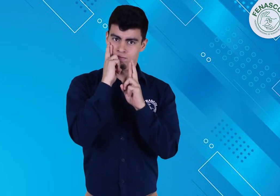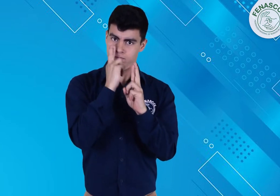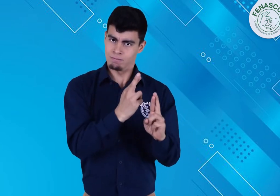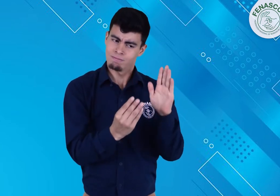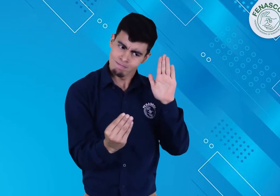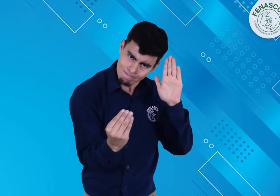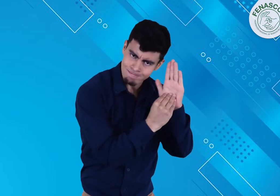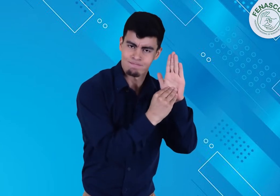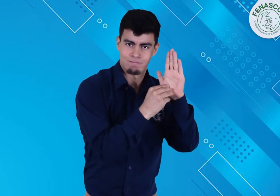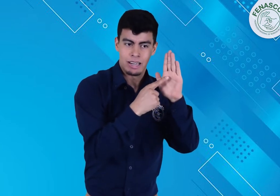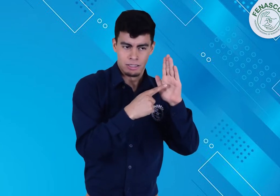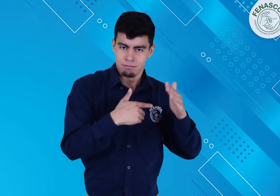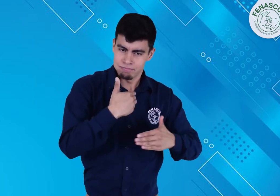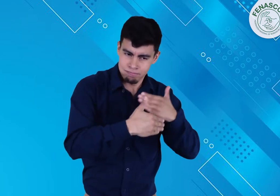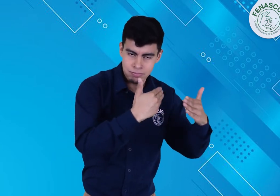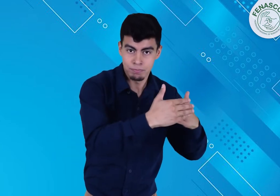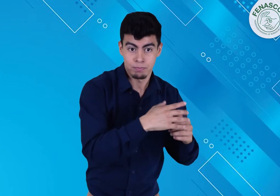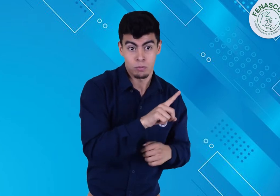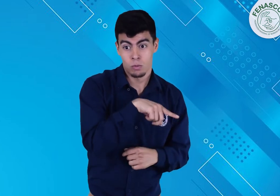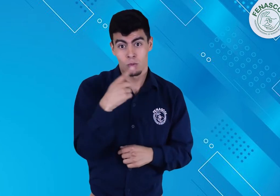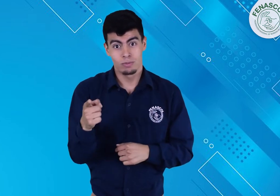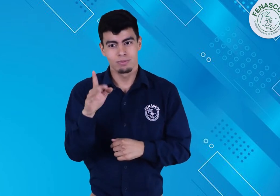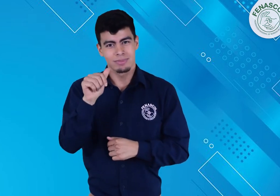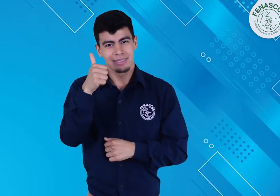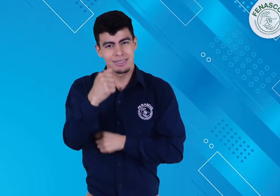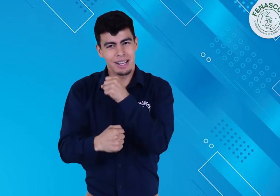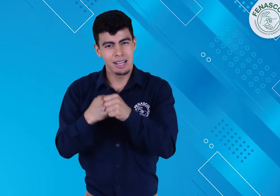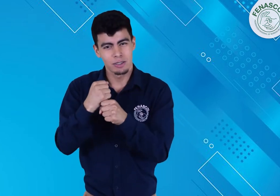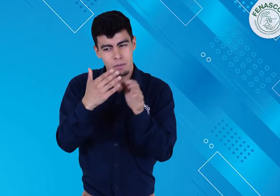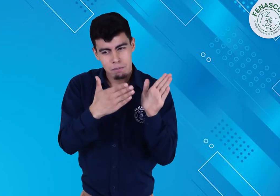en el Plan TECENAL,